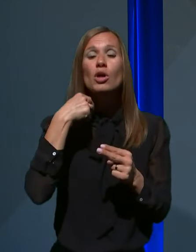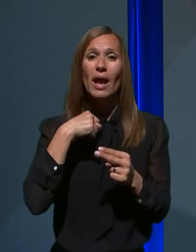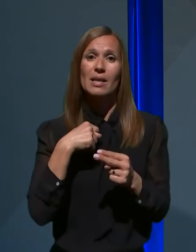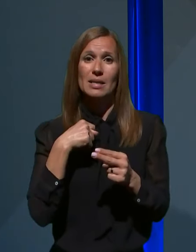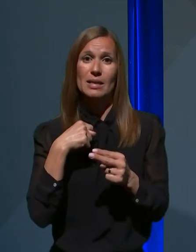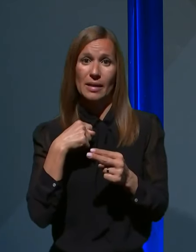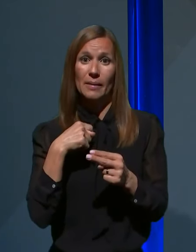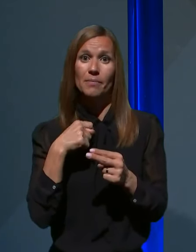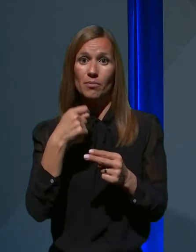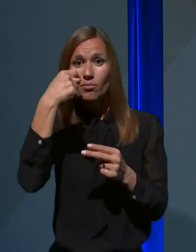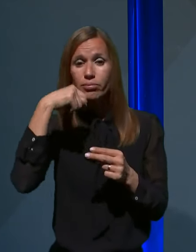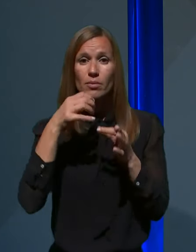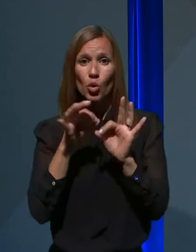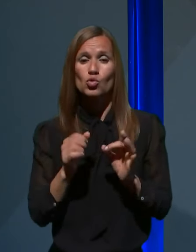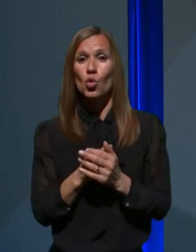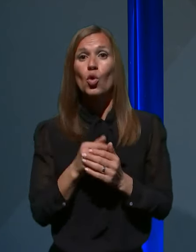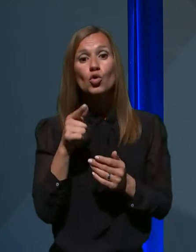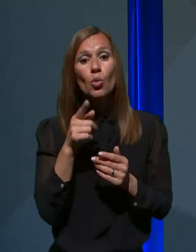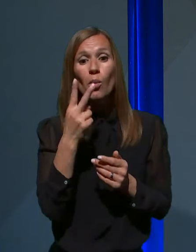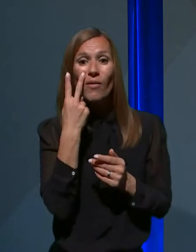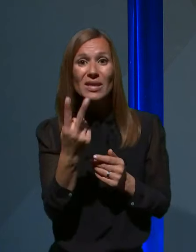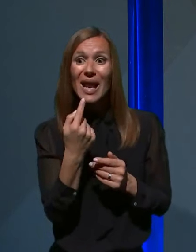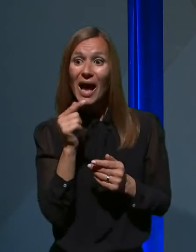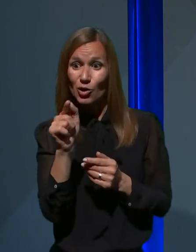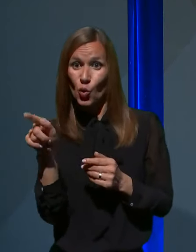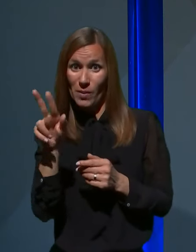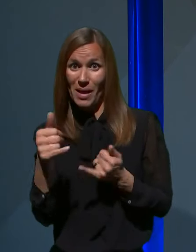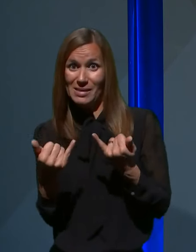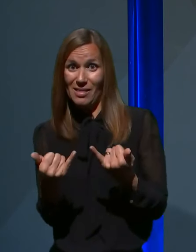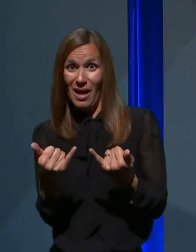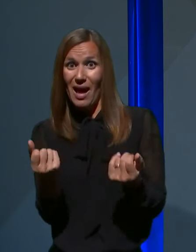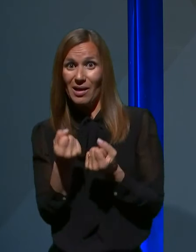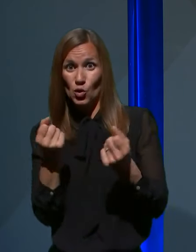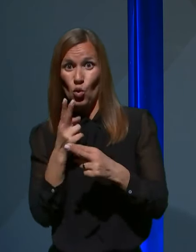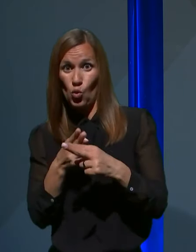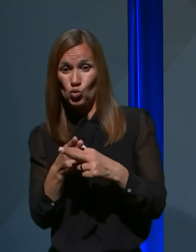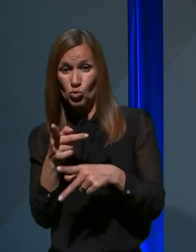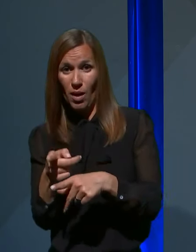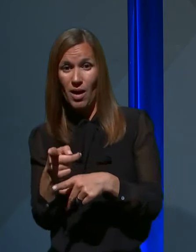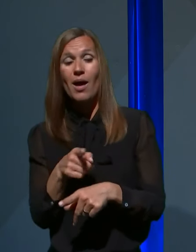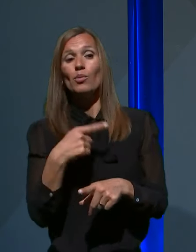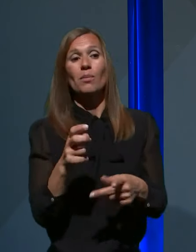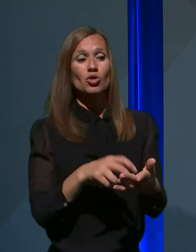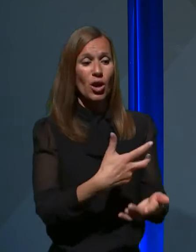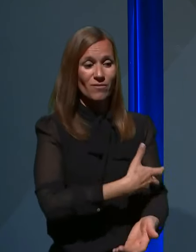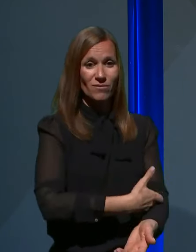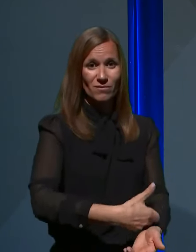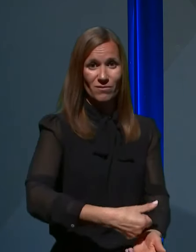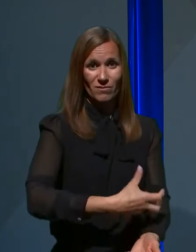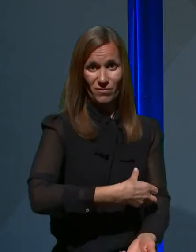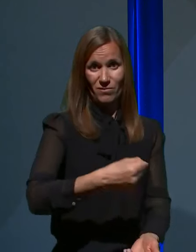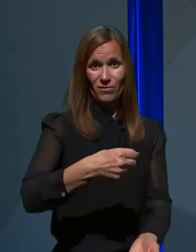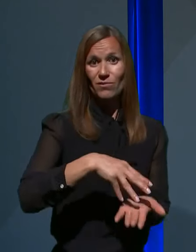preiskovancev aktivno okužen v vzorčku krvi, ki ga bomo odzeli bolnikom, pa